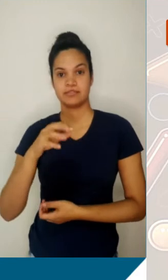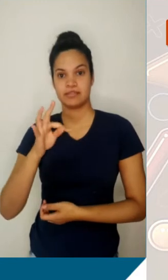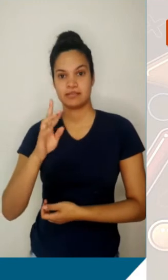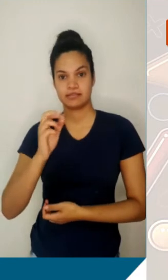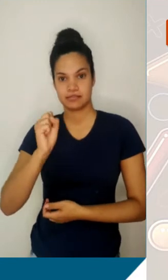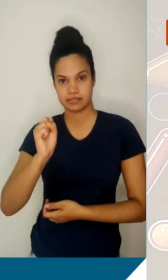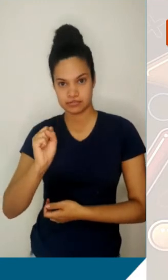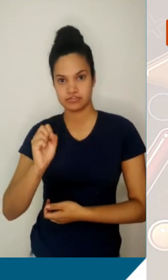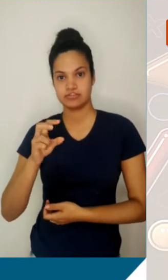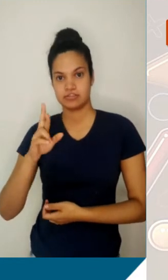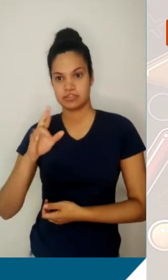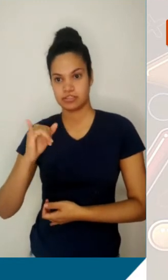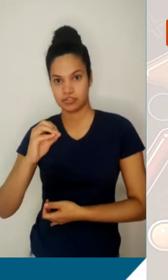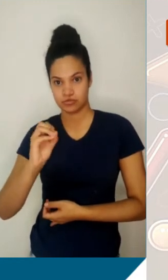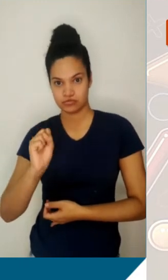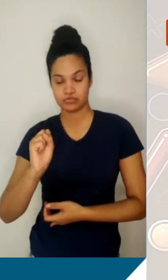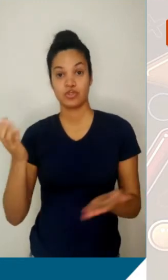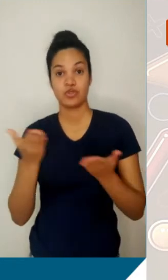vocês é progressão aritmética.